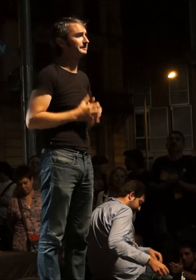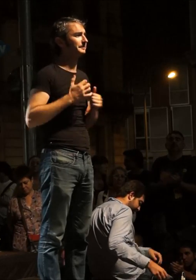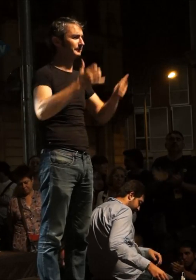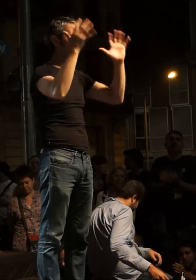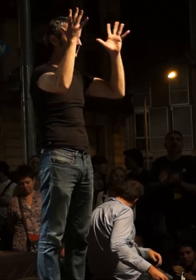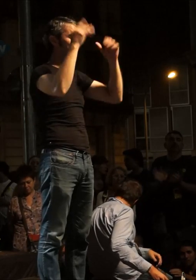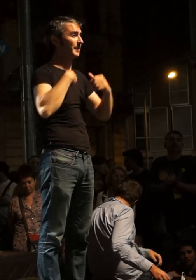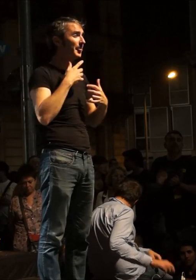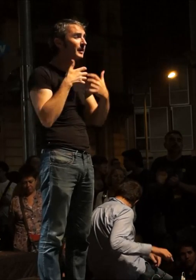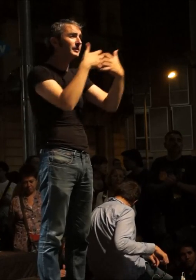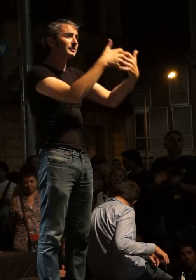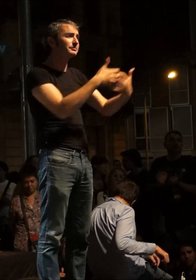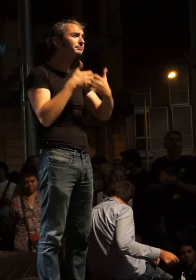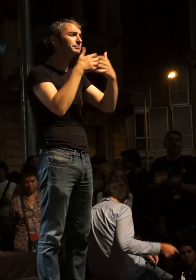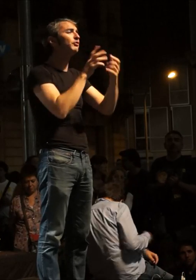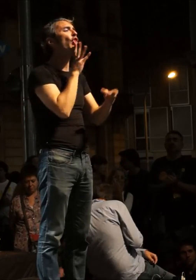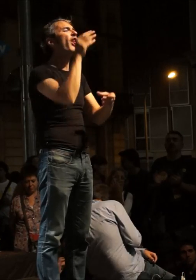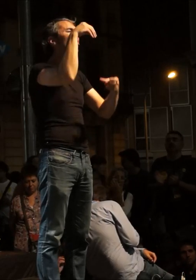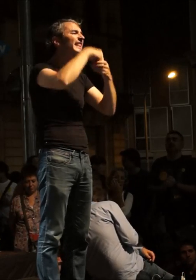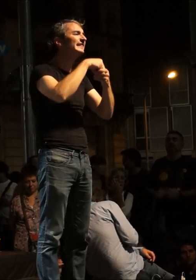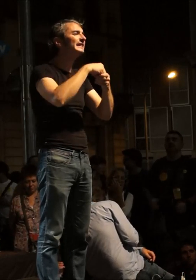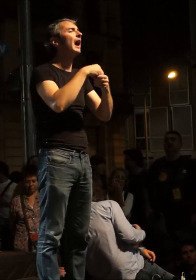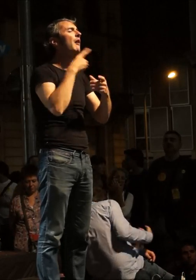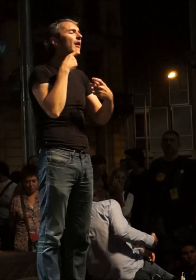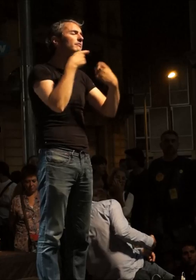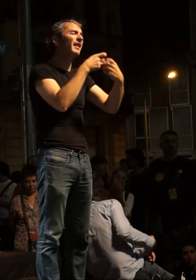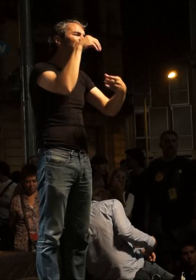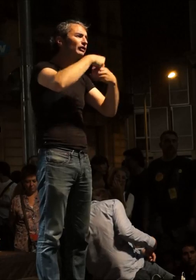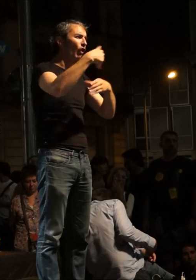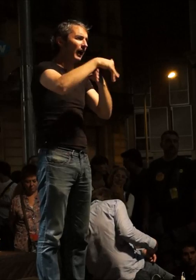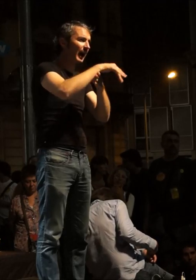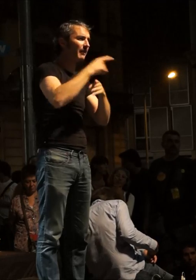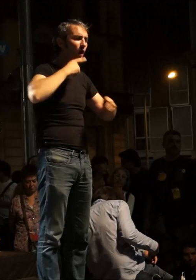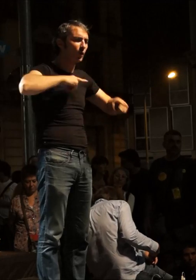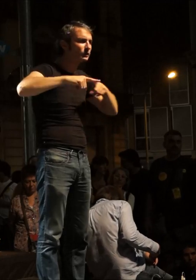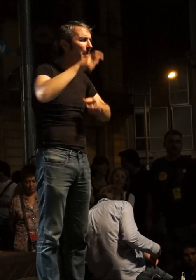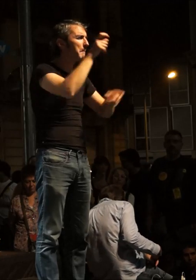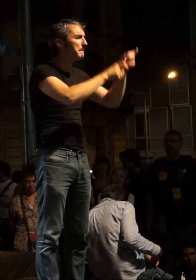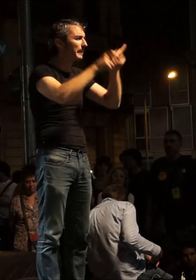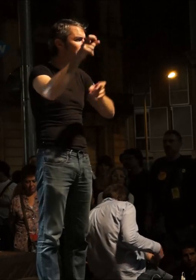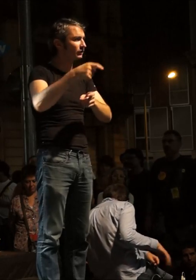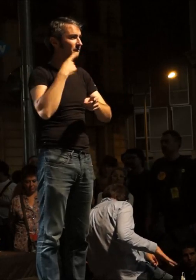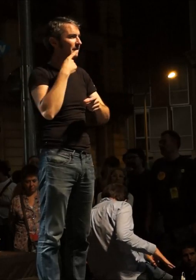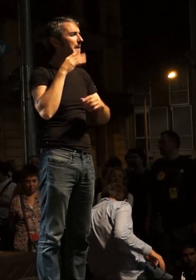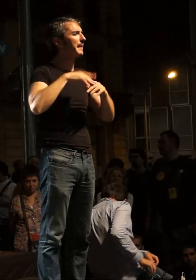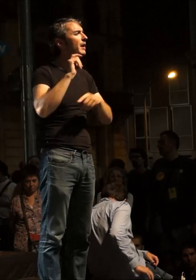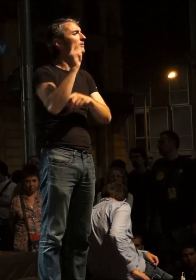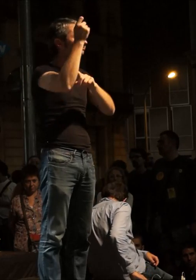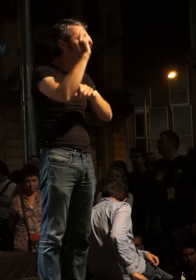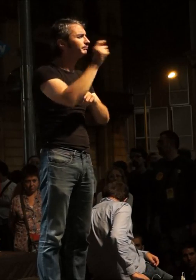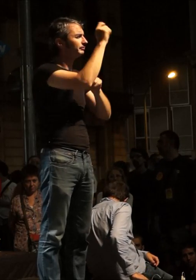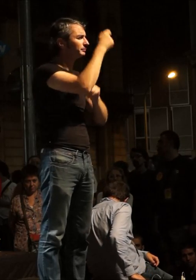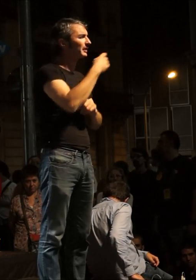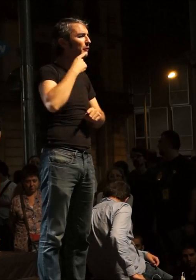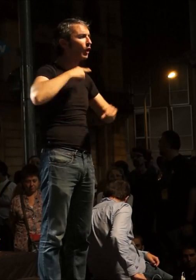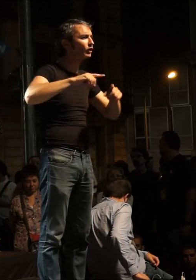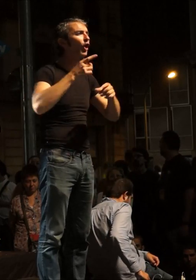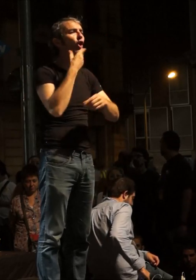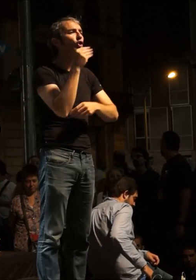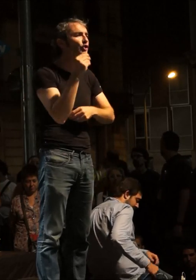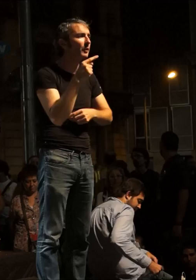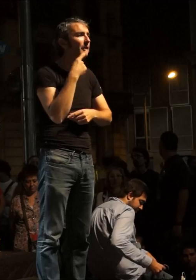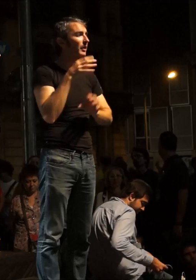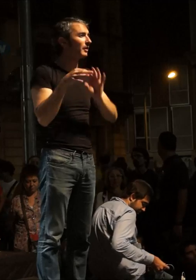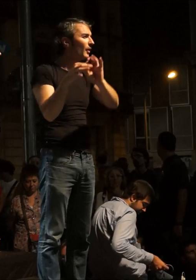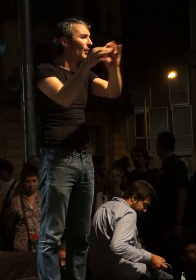Les batalles es guanyen al carrer, es guanyen a l'organització popular, es guanyen amb l'organització de joves, per